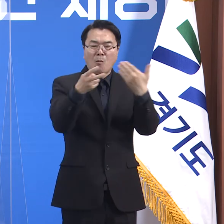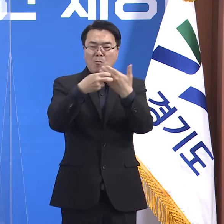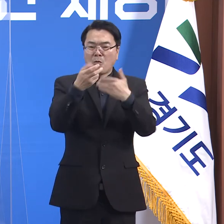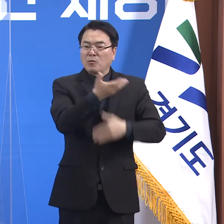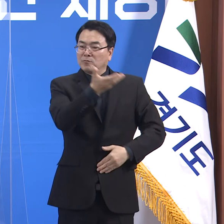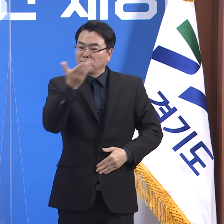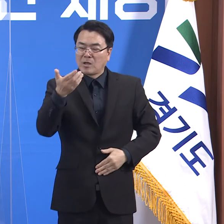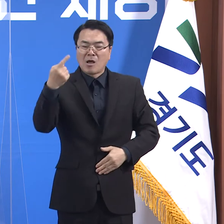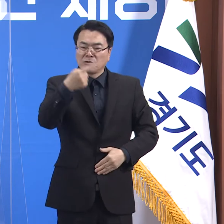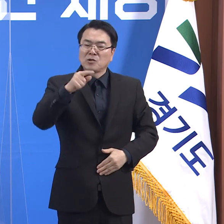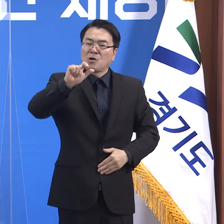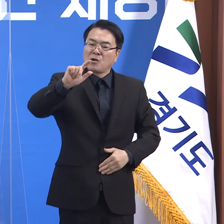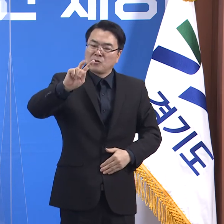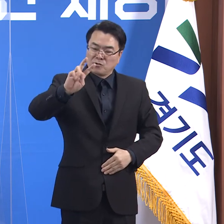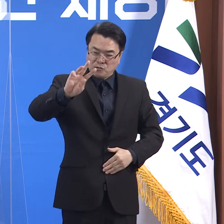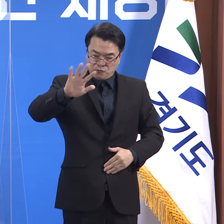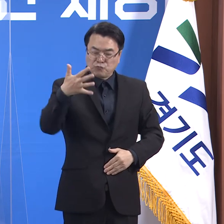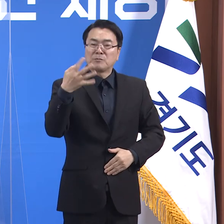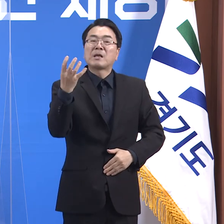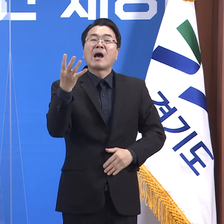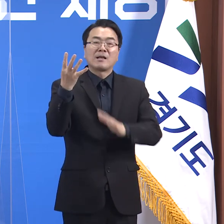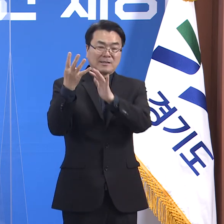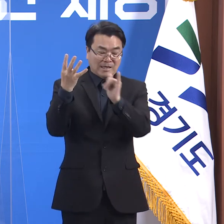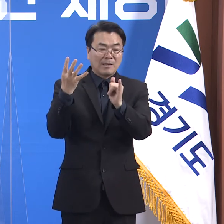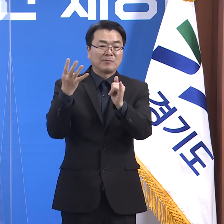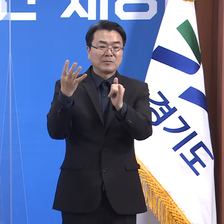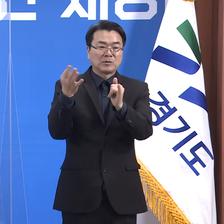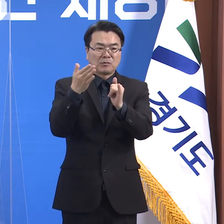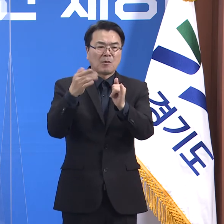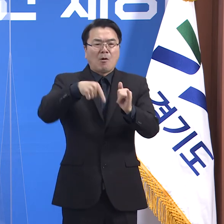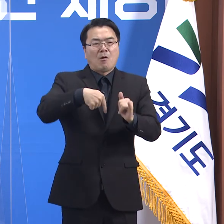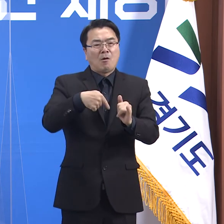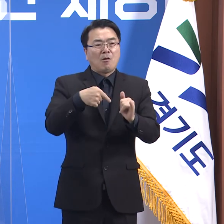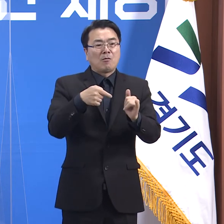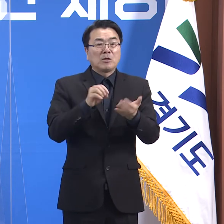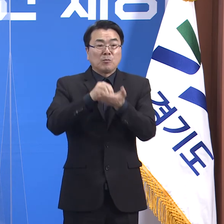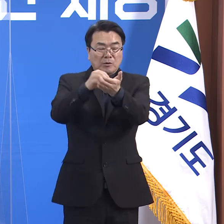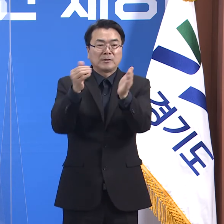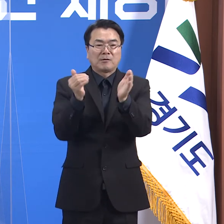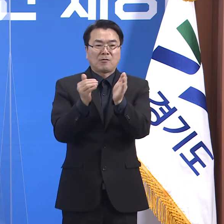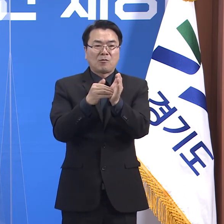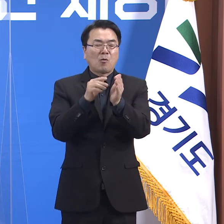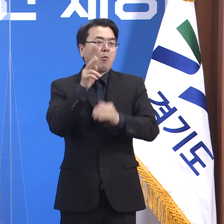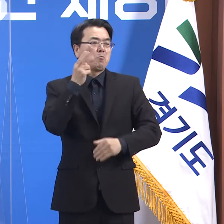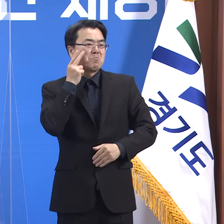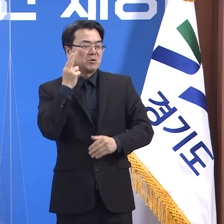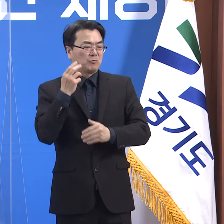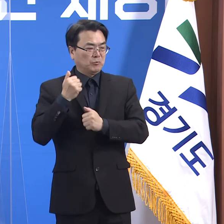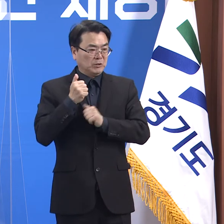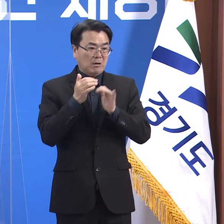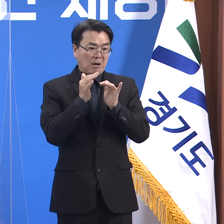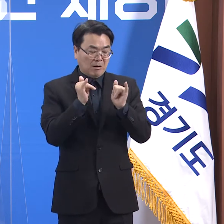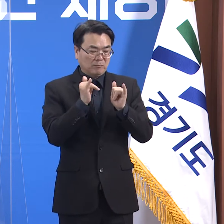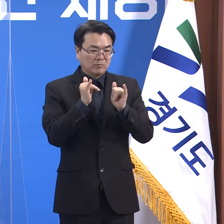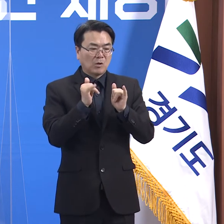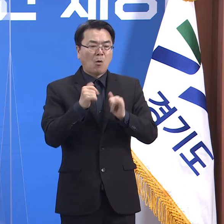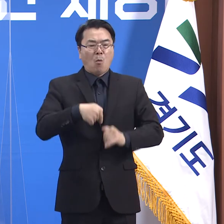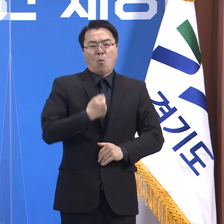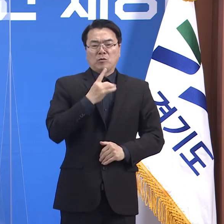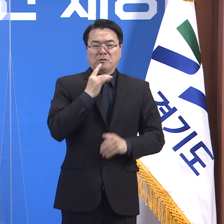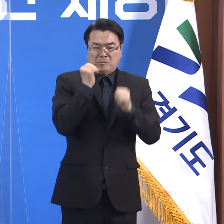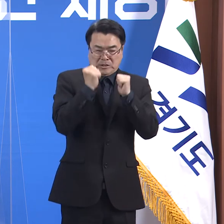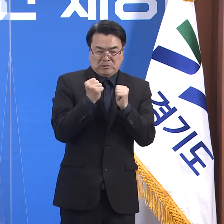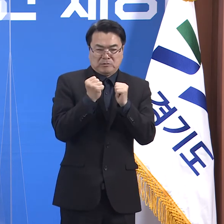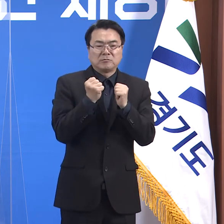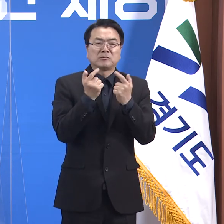,594명입니다. 자가치료 서비스를 제공받았거나 미군 등 기타 사유로 보내기관으로 이송되지 않은